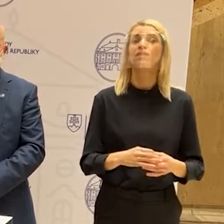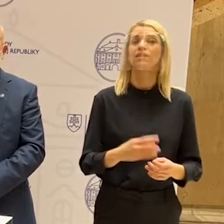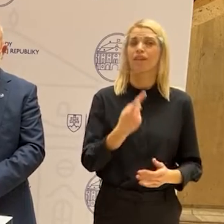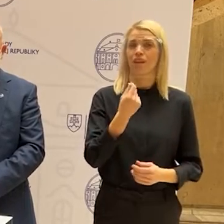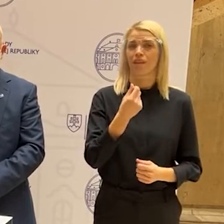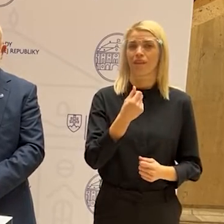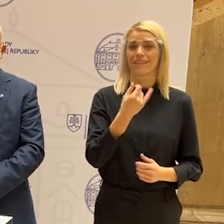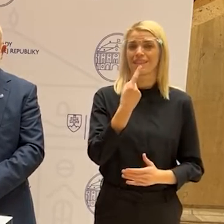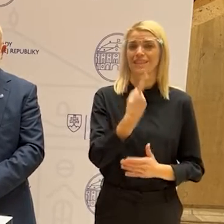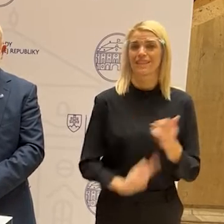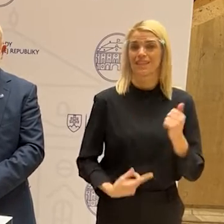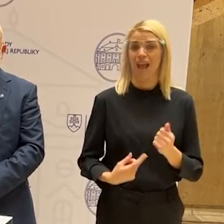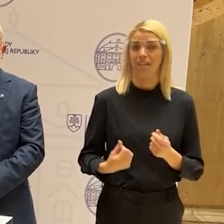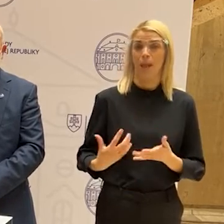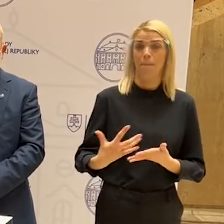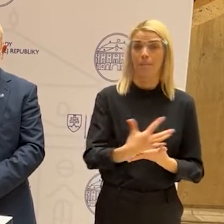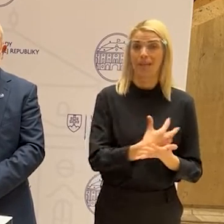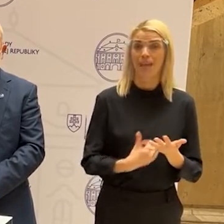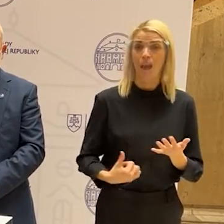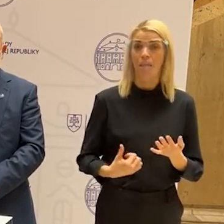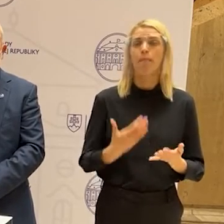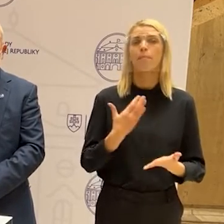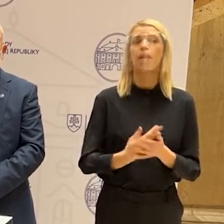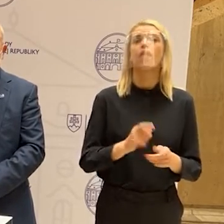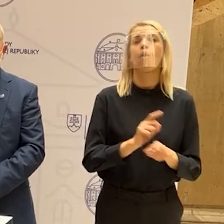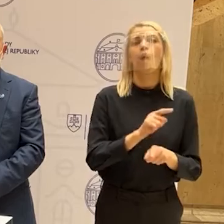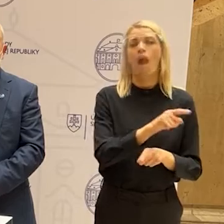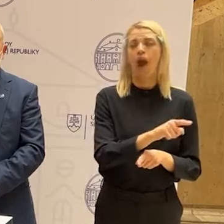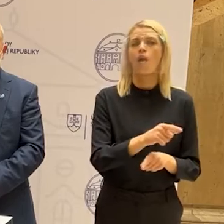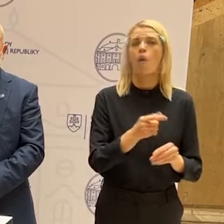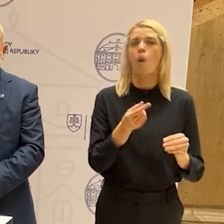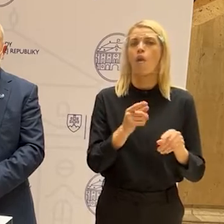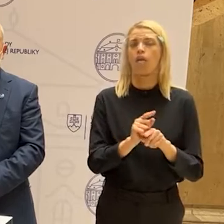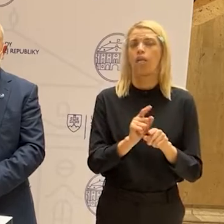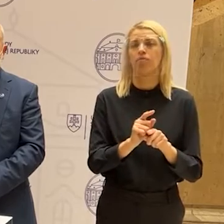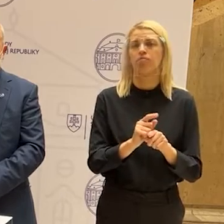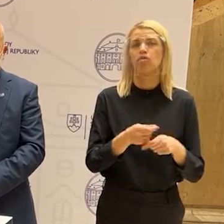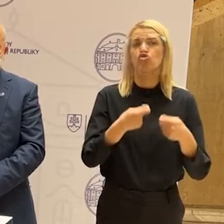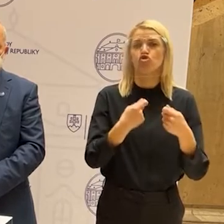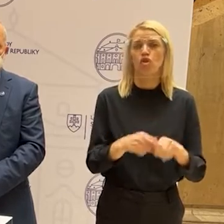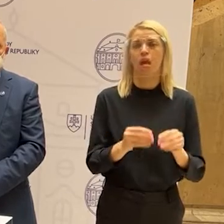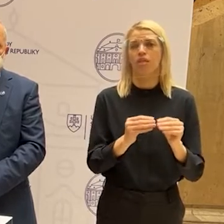sa svojím rovným, že sa si mohli záražiť to, čo vlastne deti, rodiči, ktorí sú vládia?